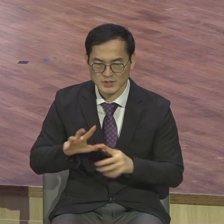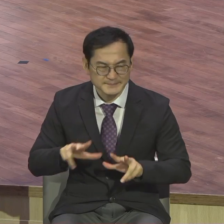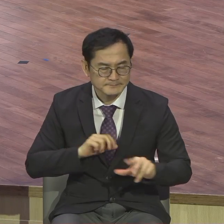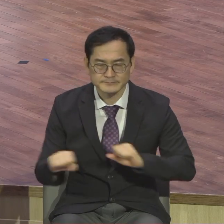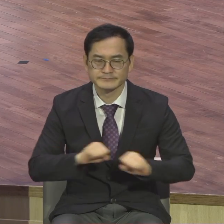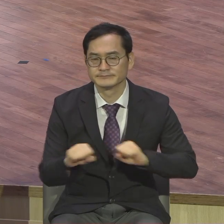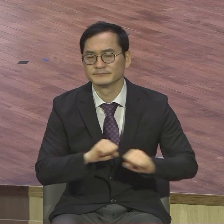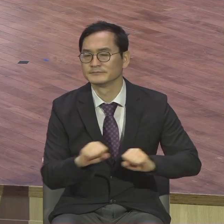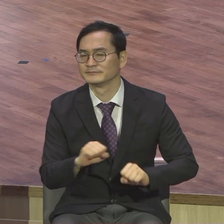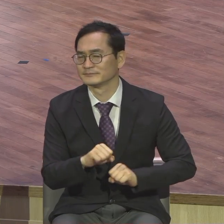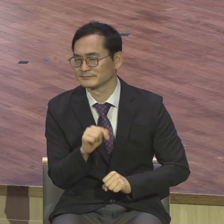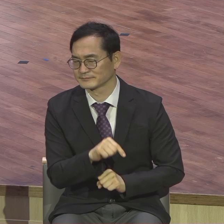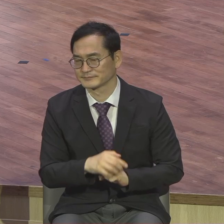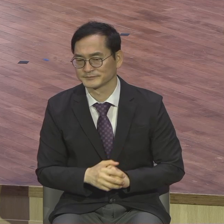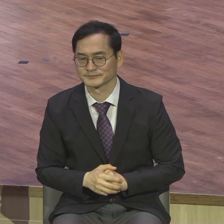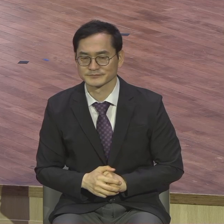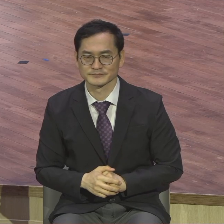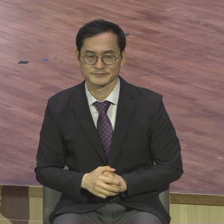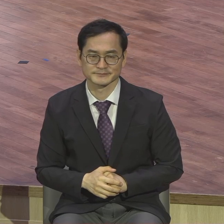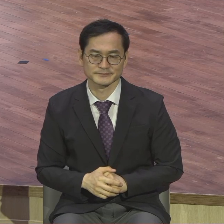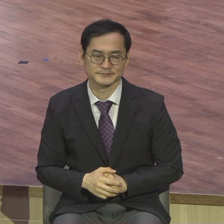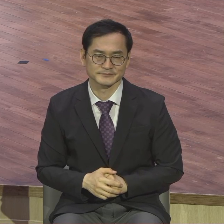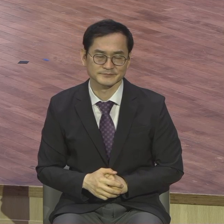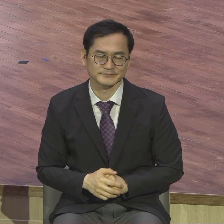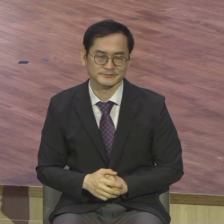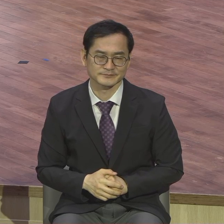가진 자들이었어요 행동하는 믿음